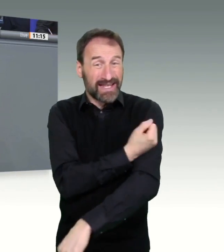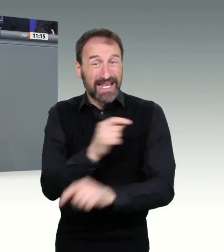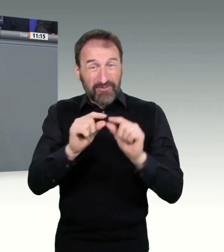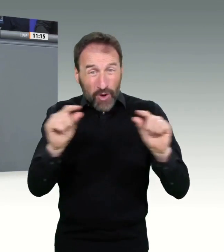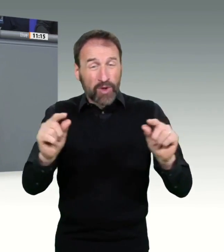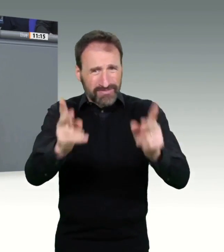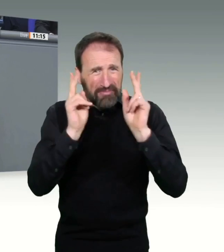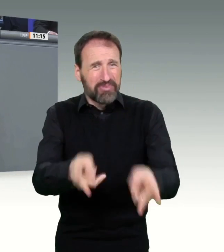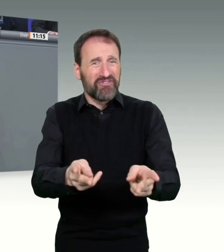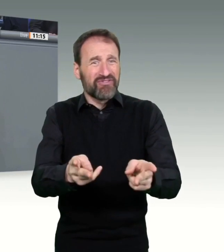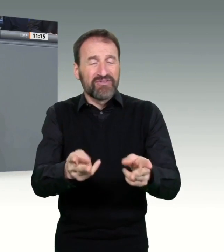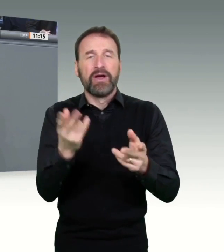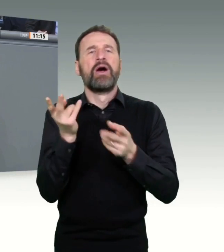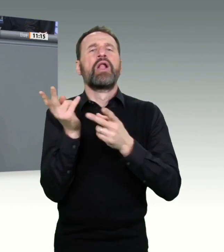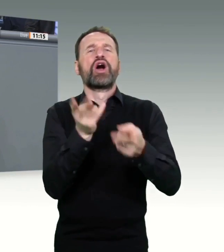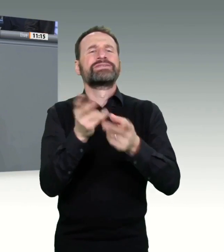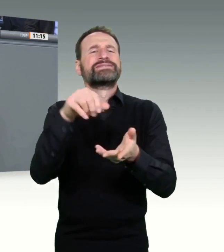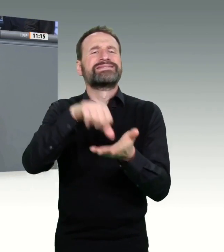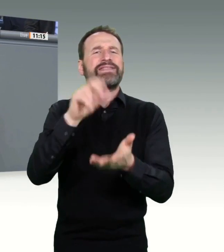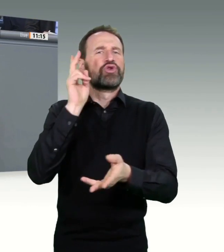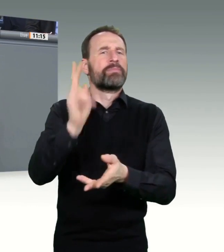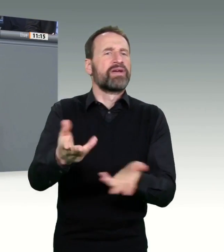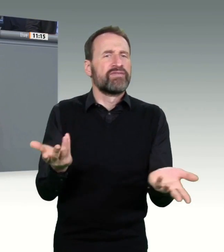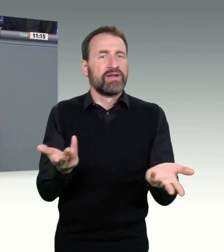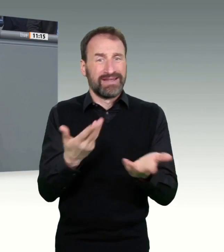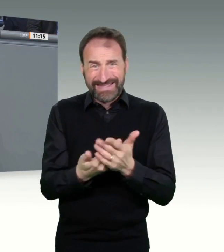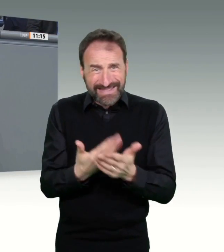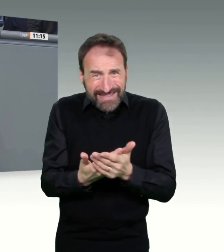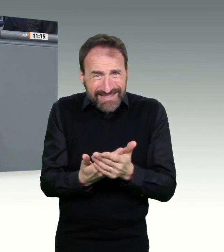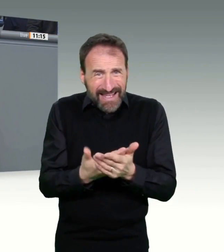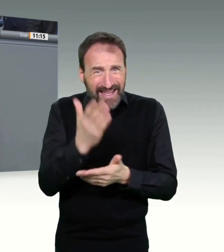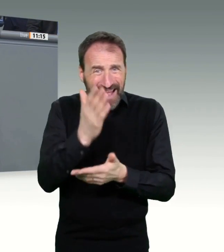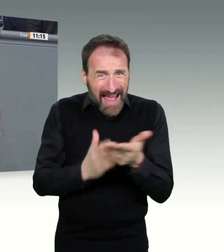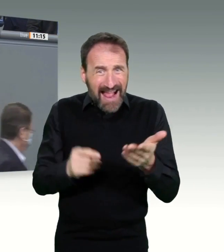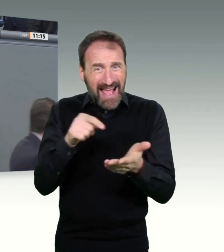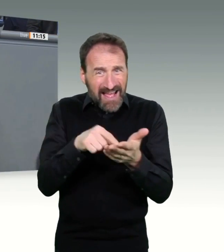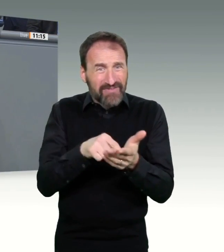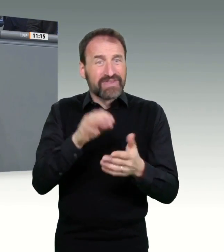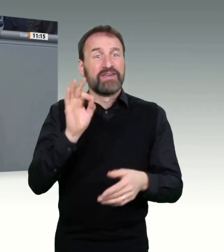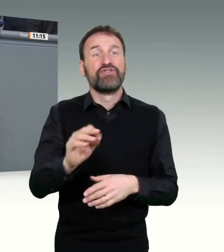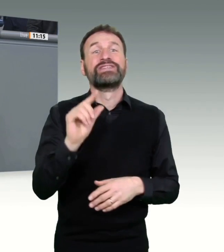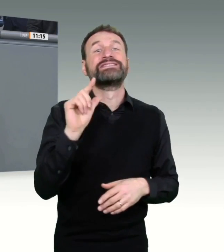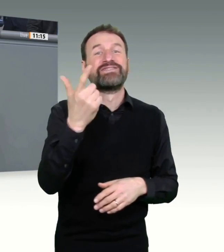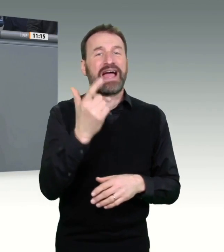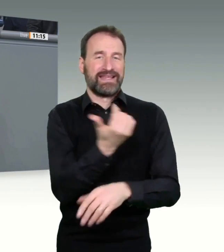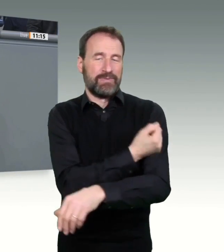zu berücksichtigen. Wenn ein bestimmter Impfstoff abgelehnt wird, was mir unerklärlich ist, wird er selbstverständlich